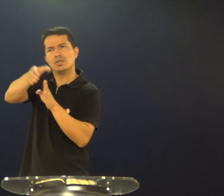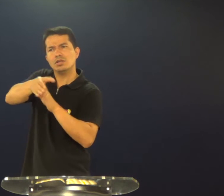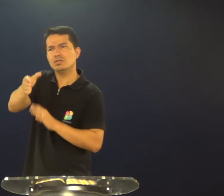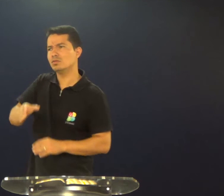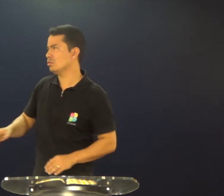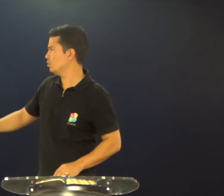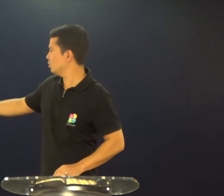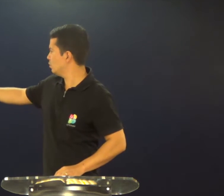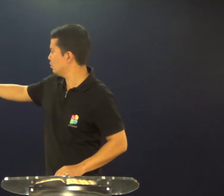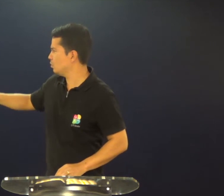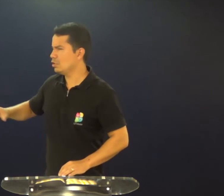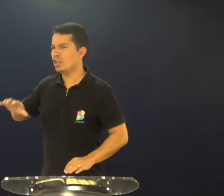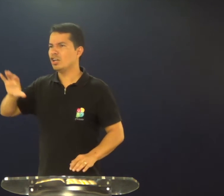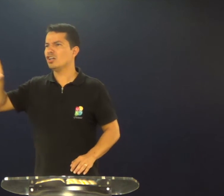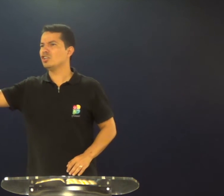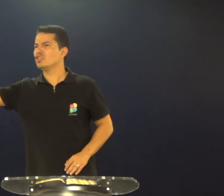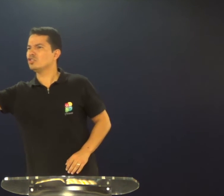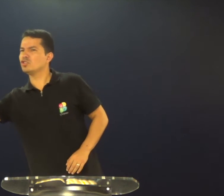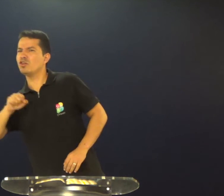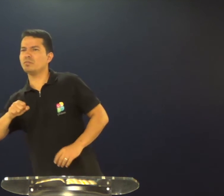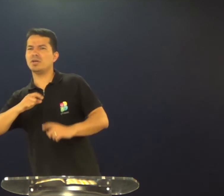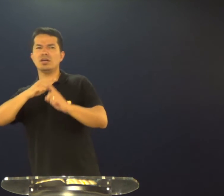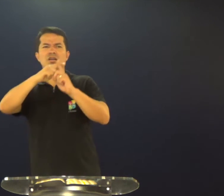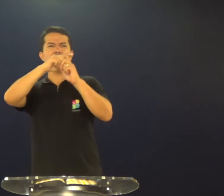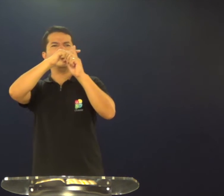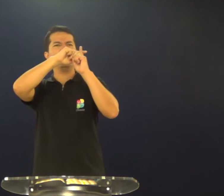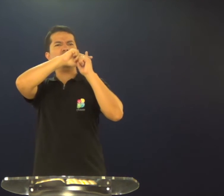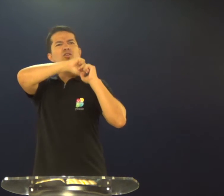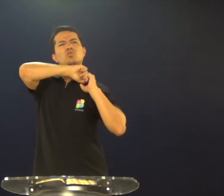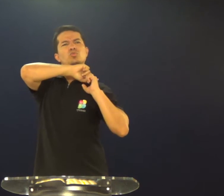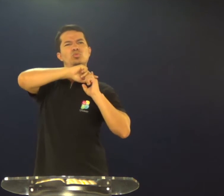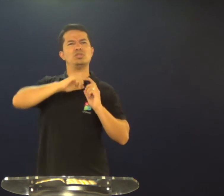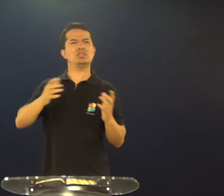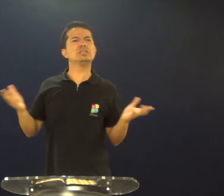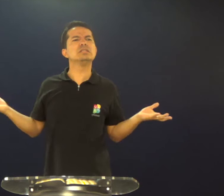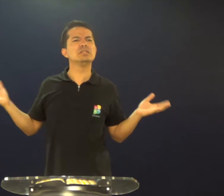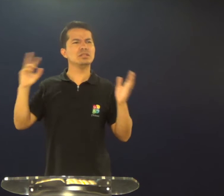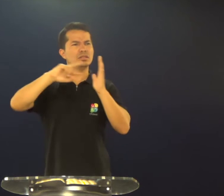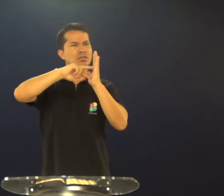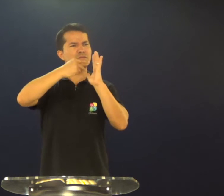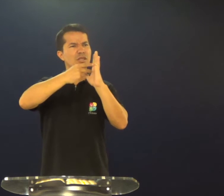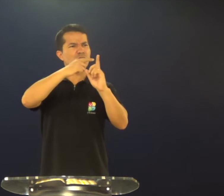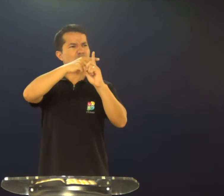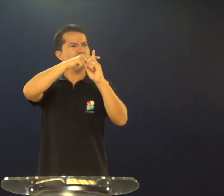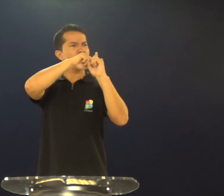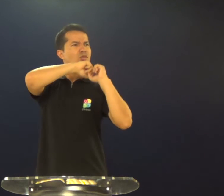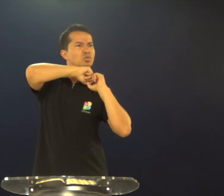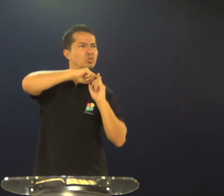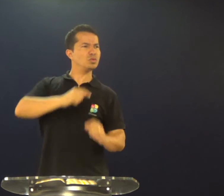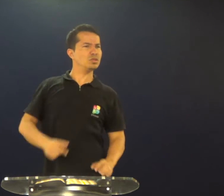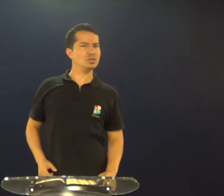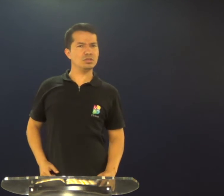aconselhou o que? A tomar a sua cruz, isso quer dizer o que?